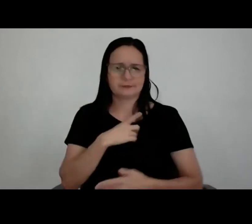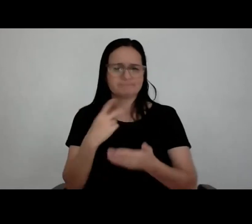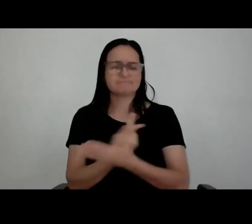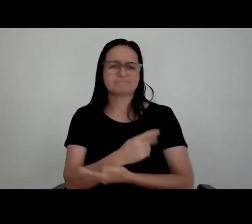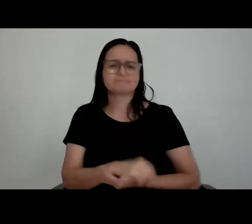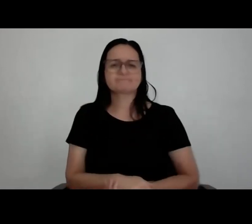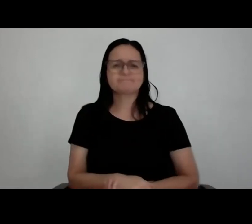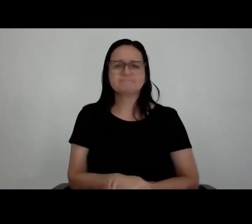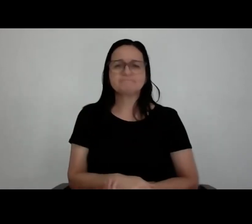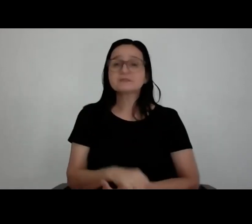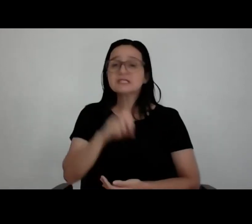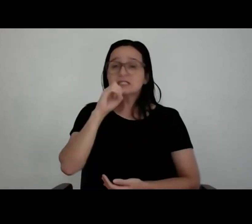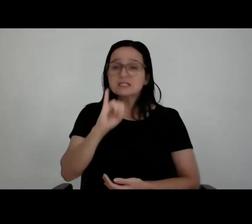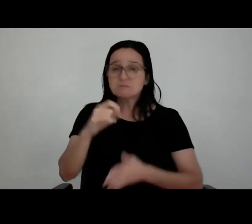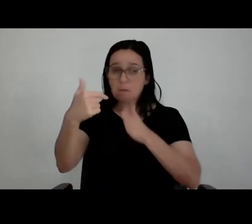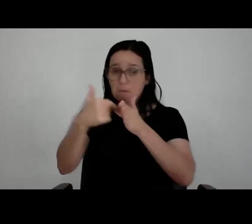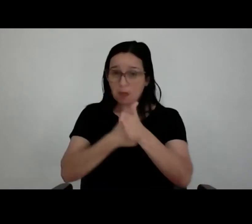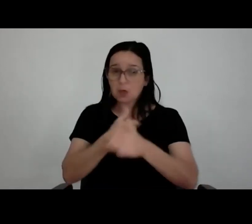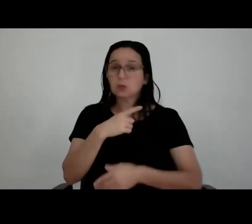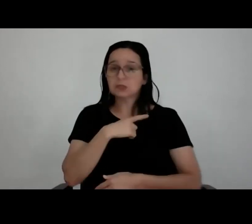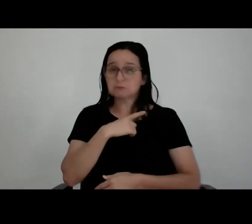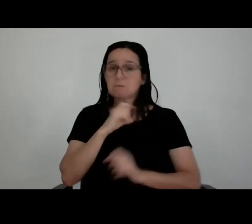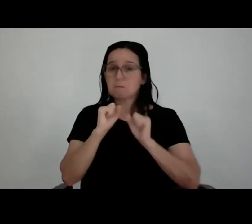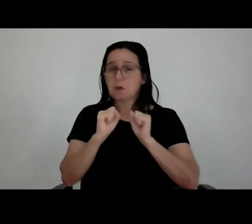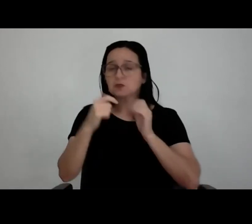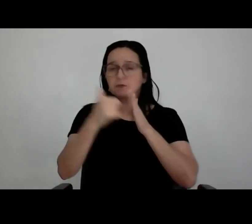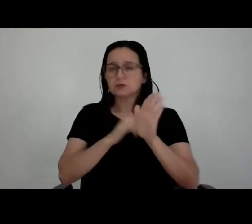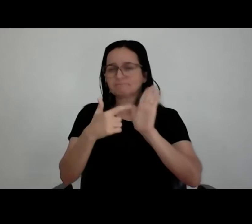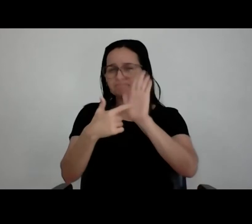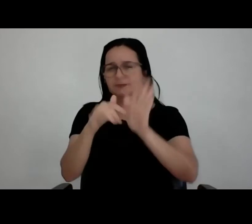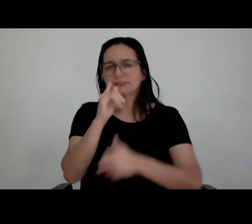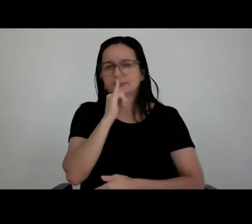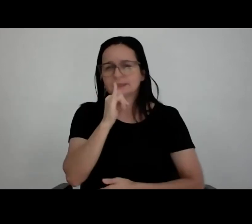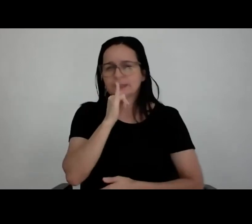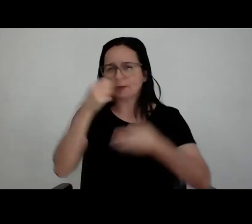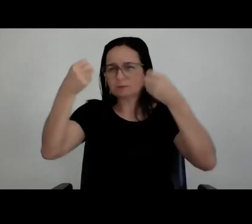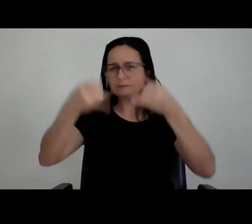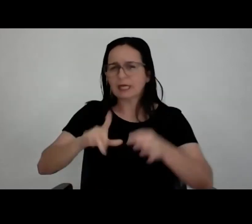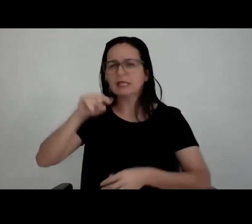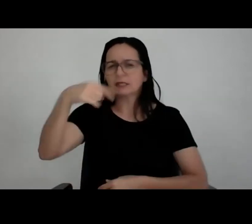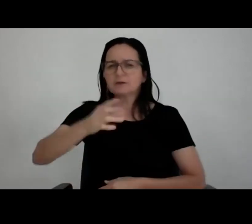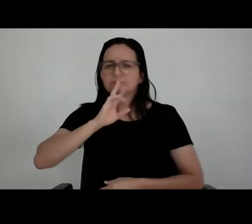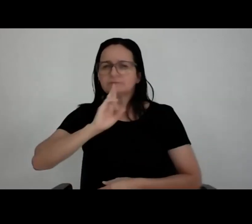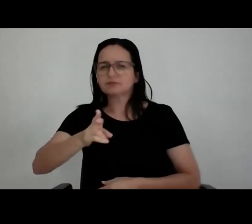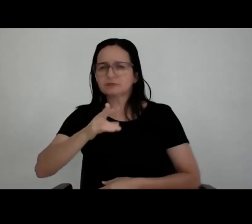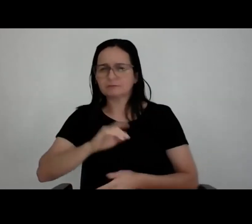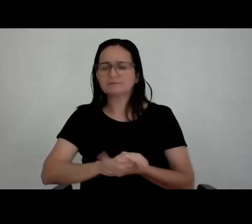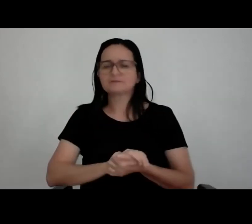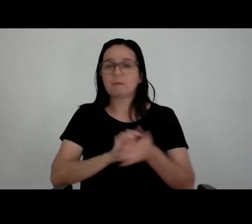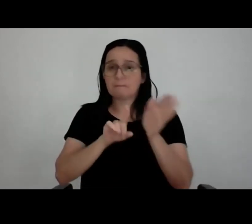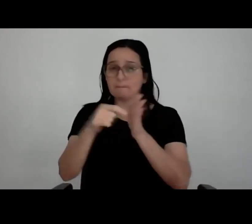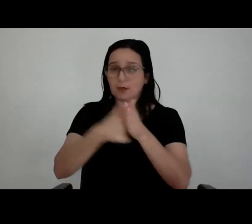alguém tiver alguma pergunta, pode fazer, mas vou dar um exemplo aqui para poder correr e tentar responder algumas perguntas. Vou dar um exemplo